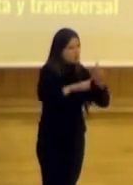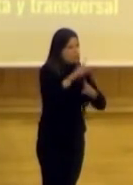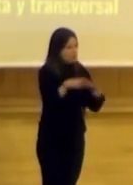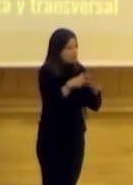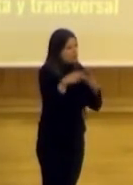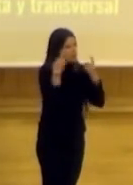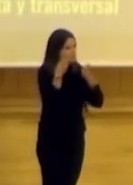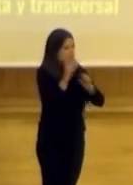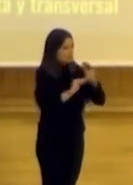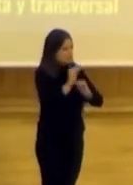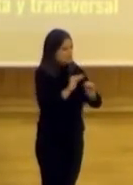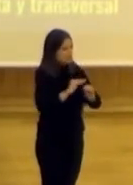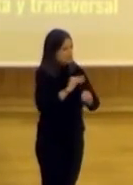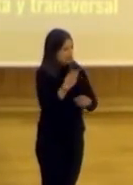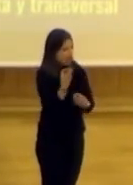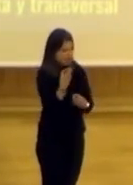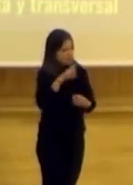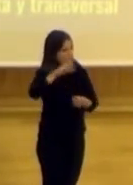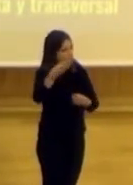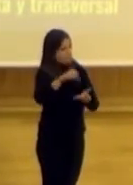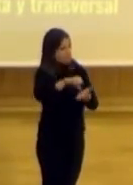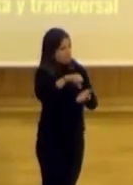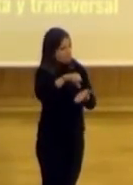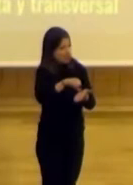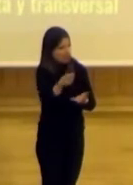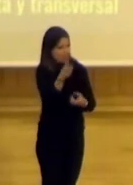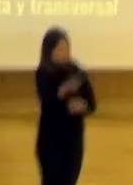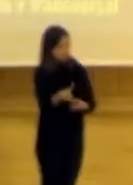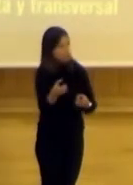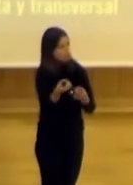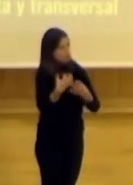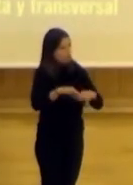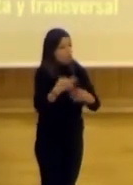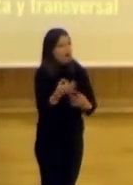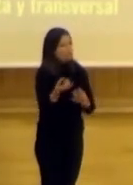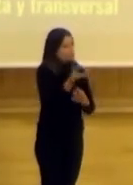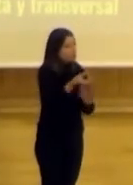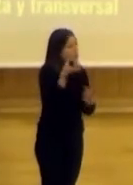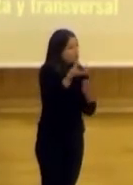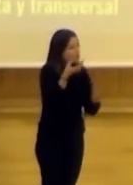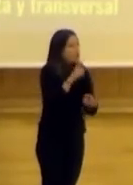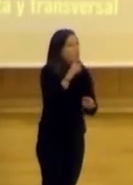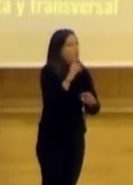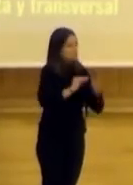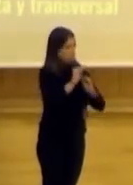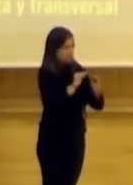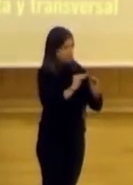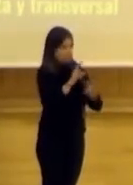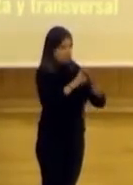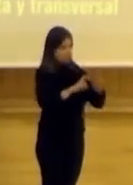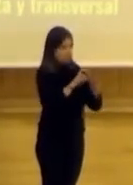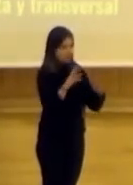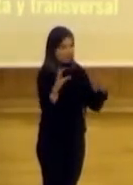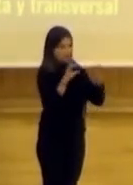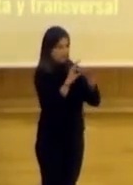tratando de resolverlos. Nunca echó en a un ciudadano que le diera algunas ideas sobre cómo reconducir. Entonces, en esta búsqueda de conexión y de